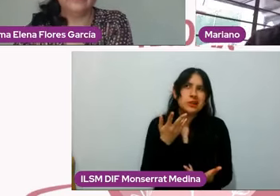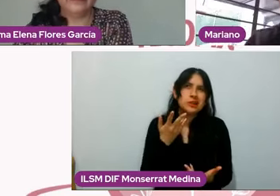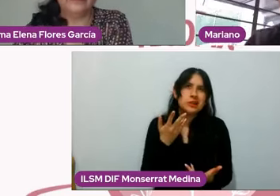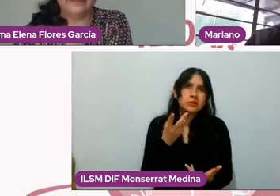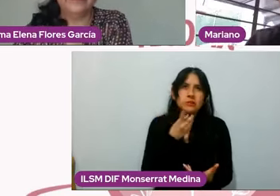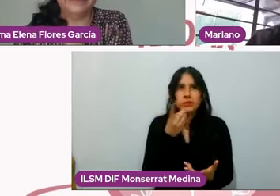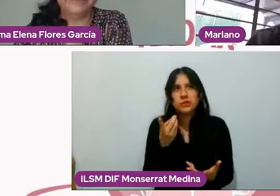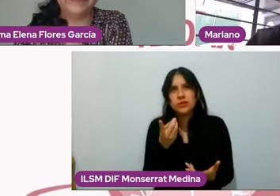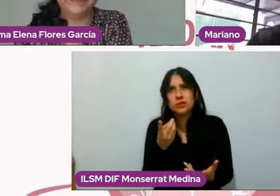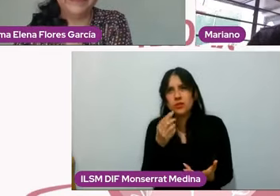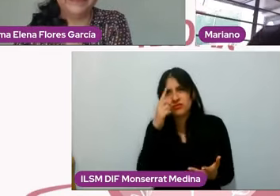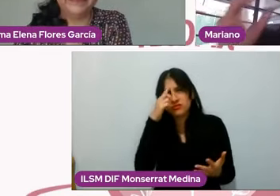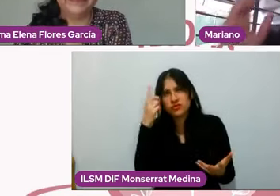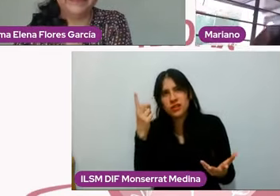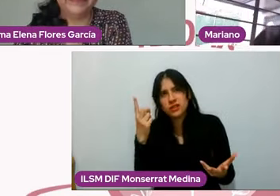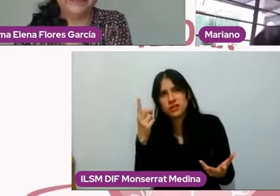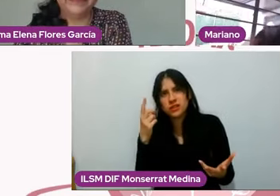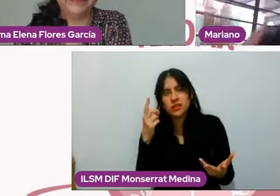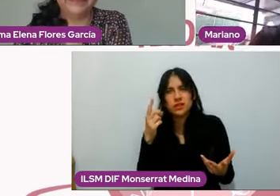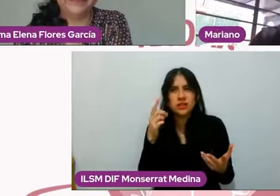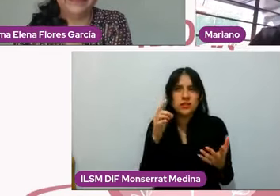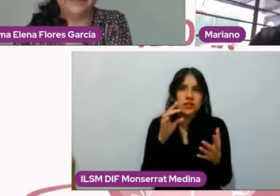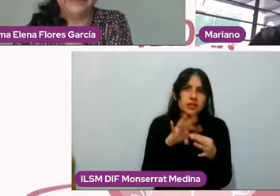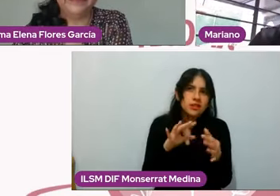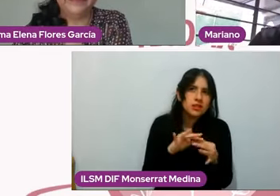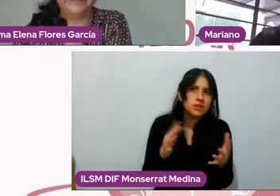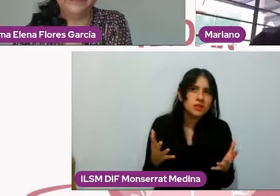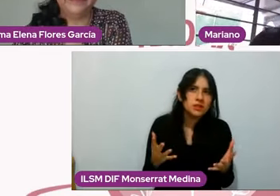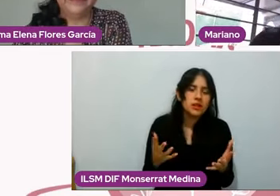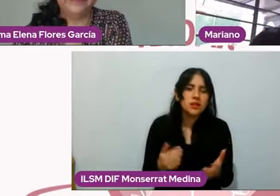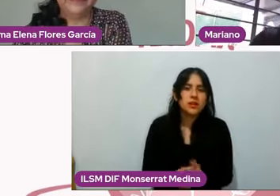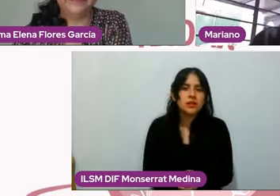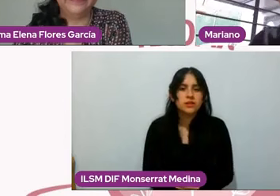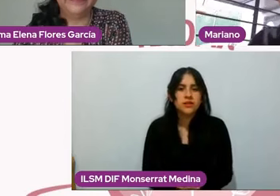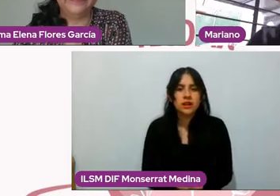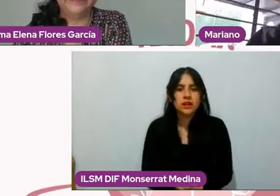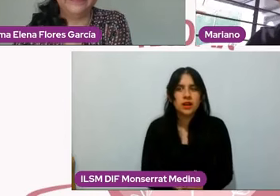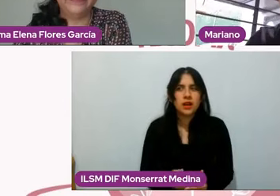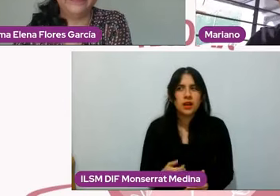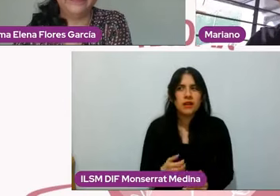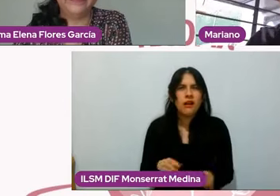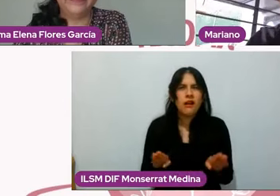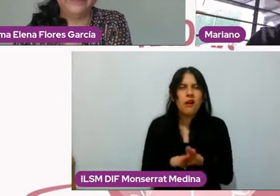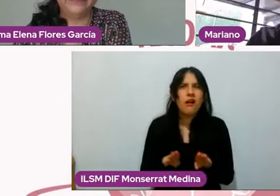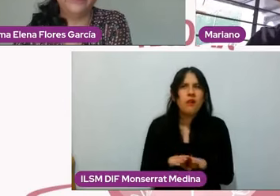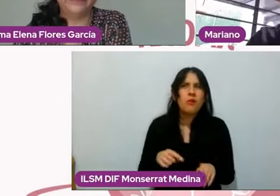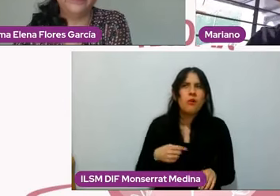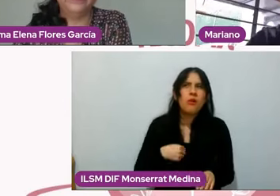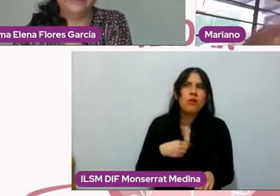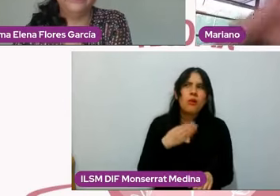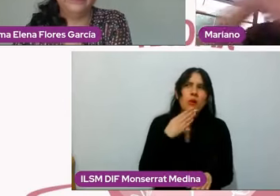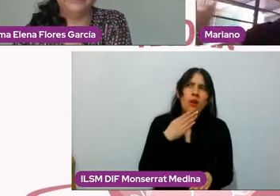simplones, ¿cómo le hago yo para estar bien emocionalmente